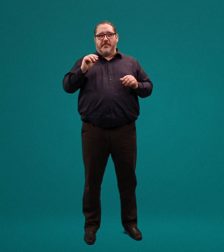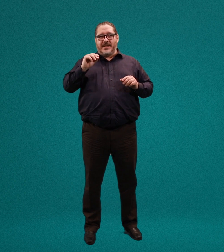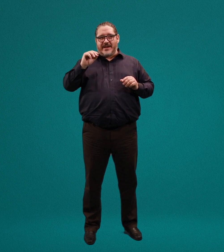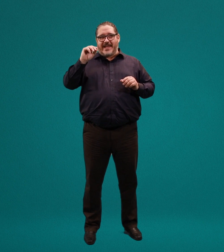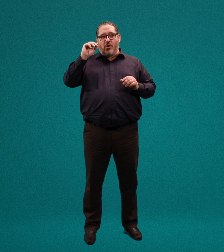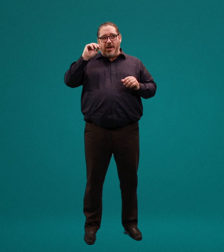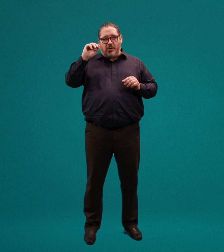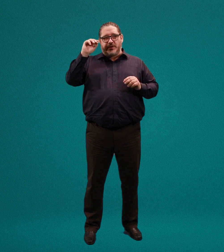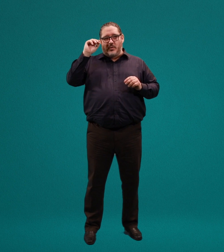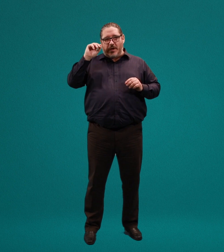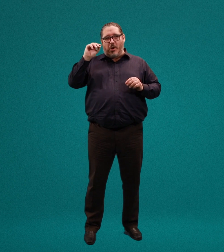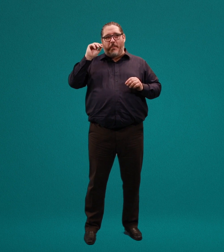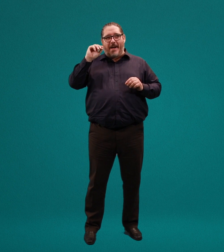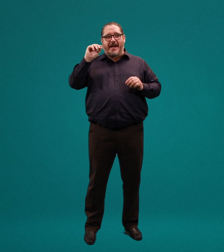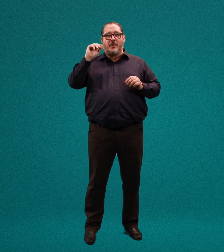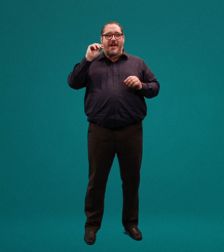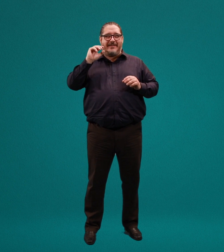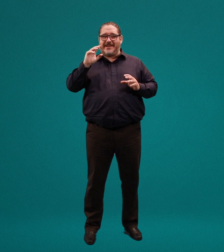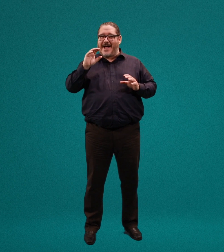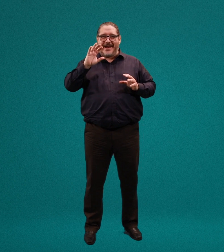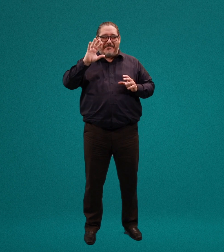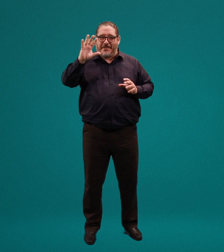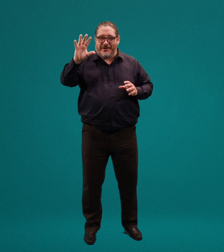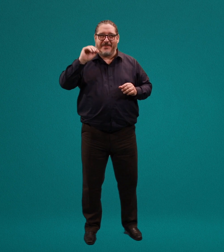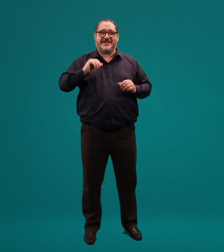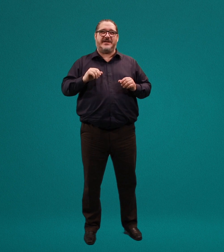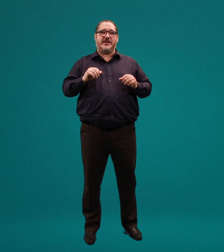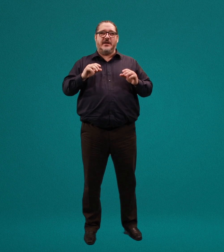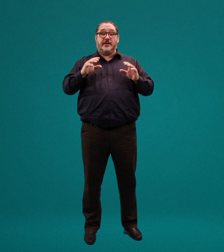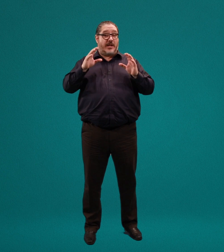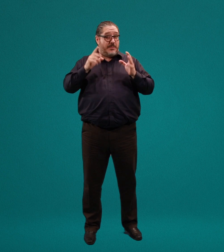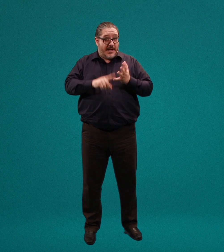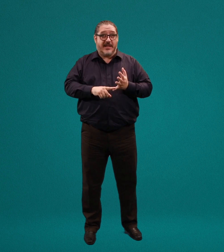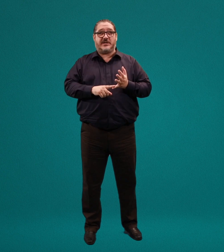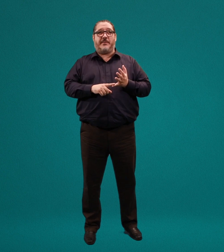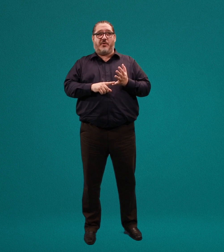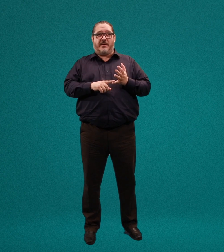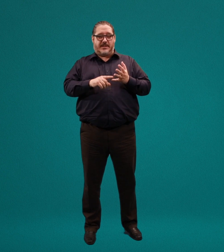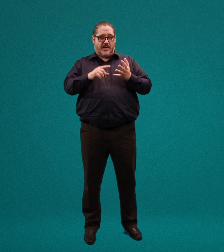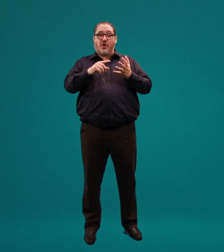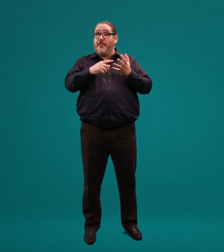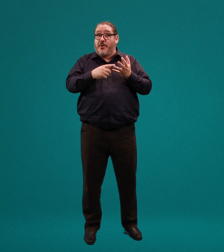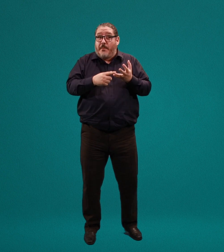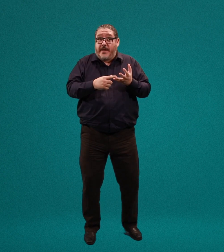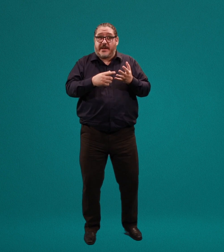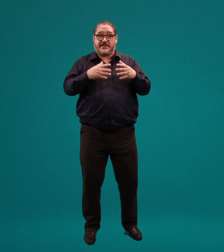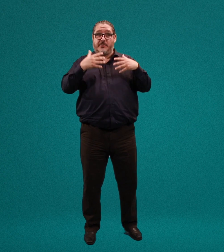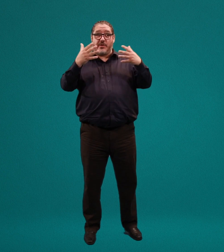Mientras que a lo lejos escuchaba a los pájaros cantar en pleno amanecer, terminé de hacer las pruebas, comprobé que el servidor